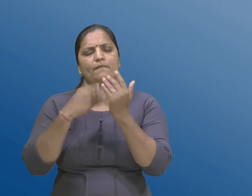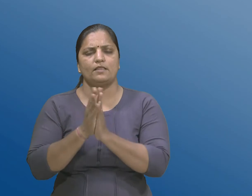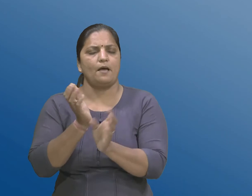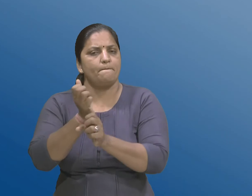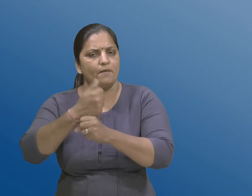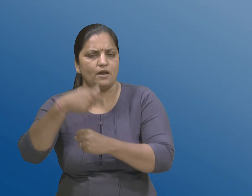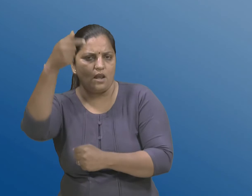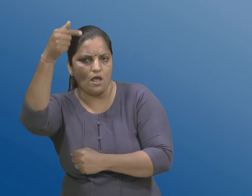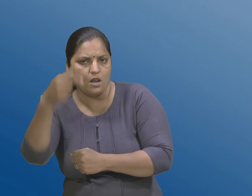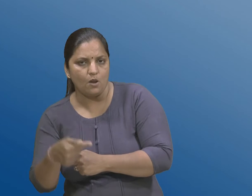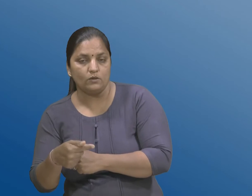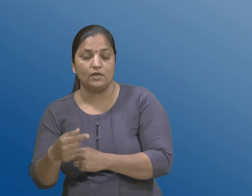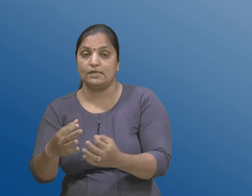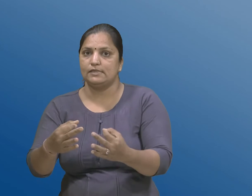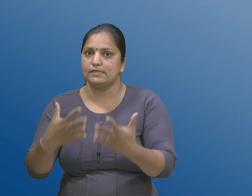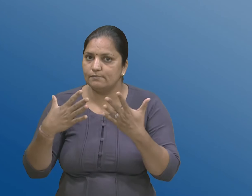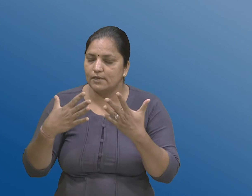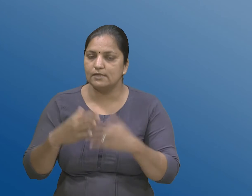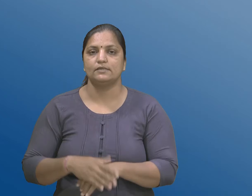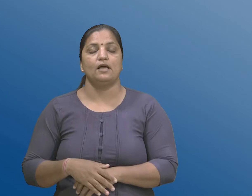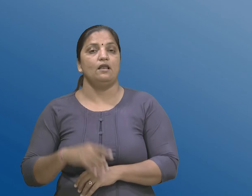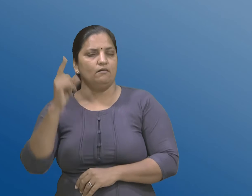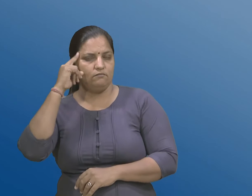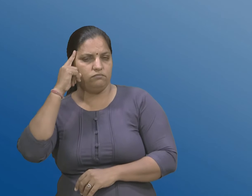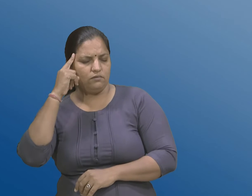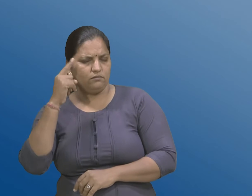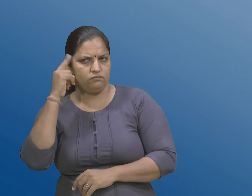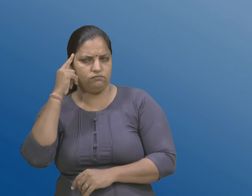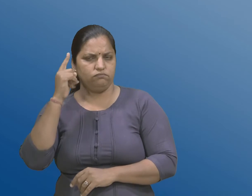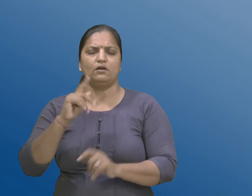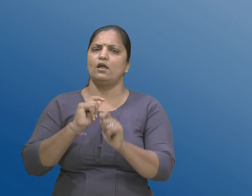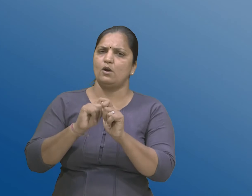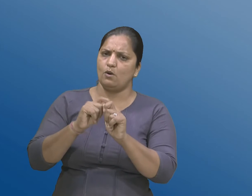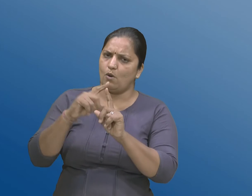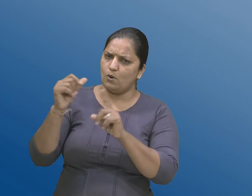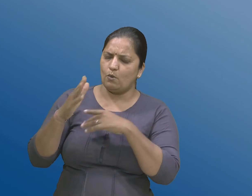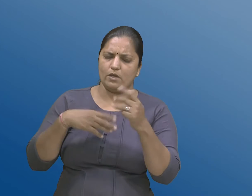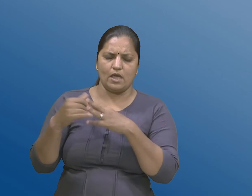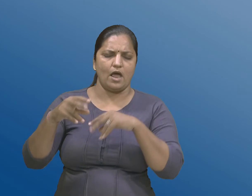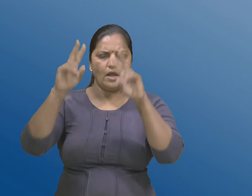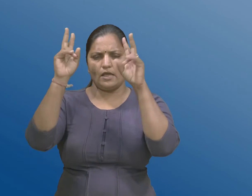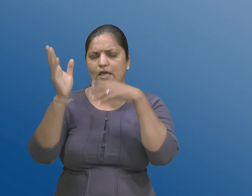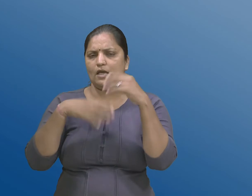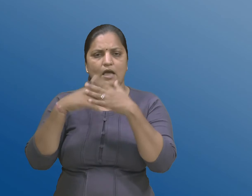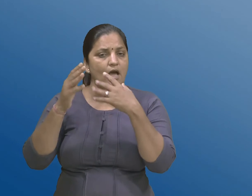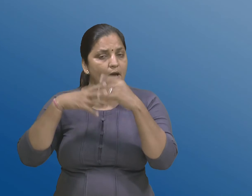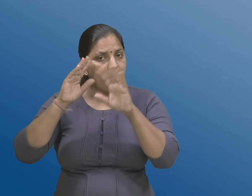शुद्ध बुद्धि पूर्वक के ए आशय थी करेल कोईपण बाबत माते, कोईपण दावो,